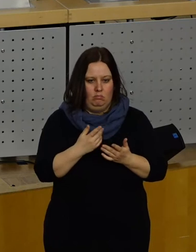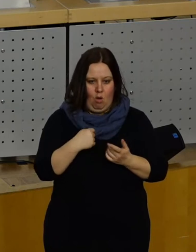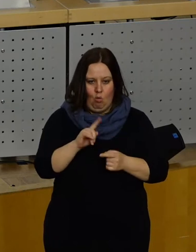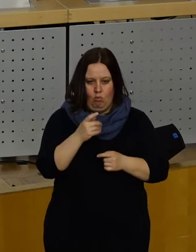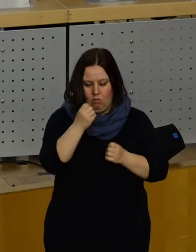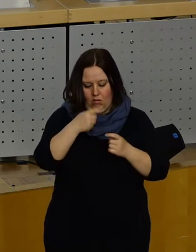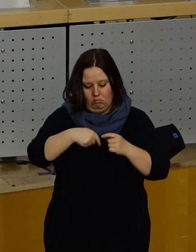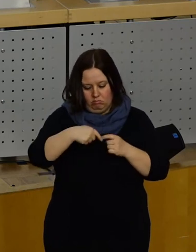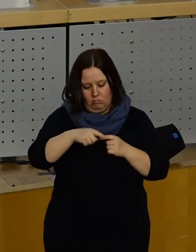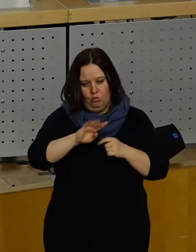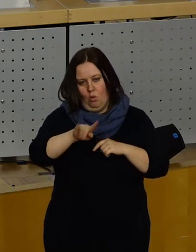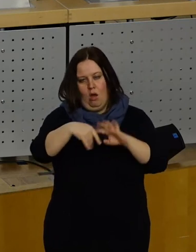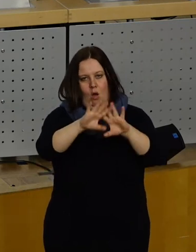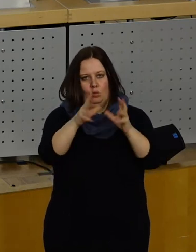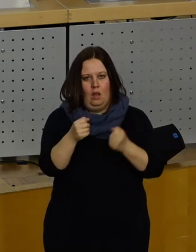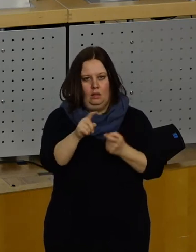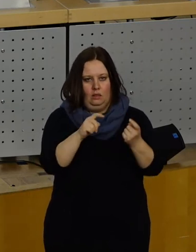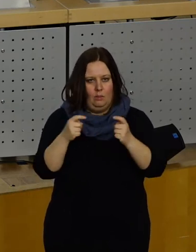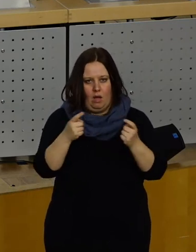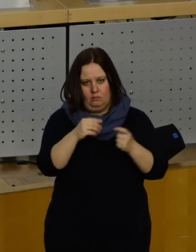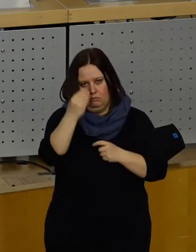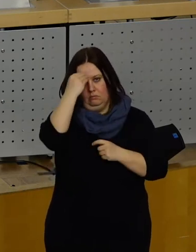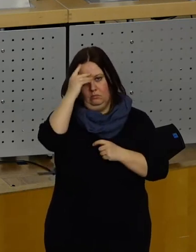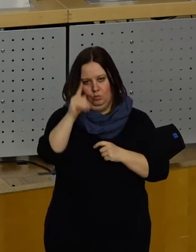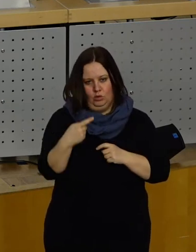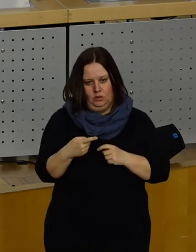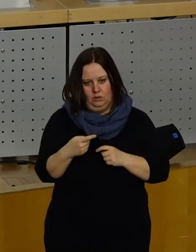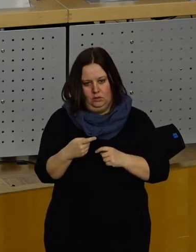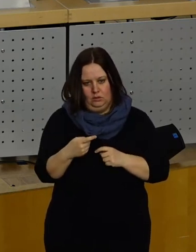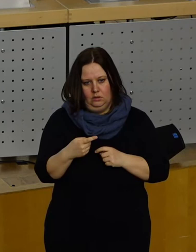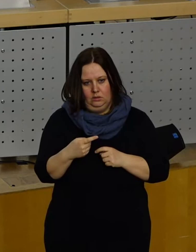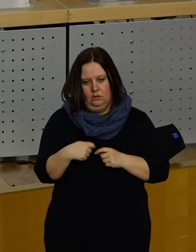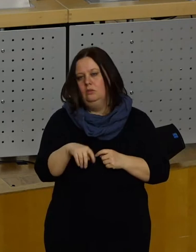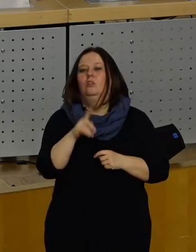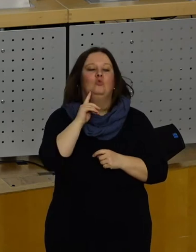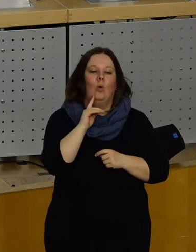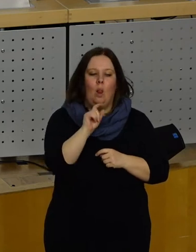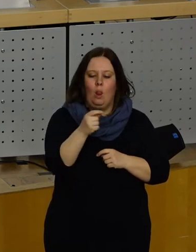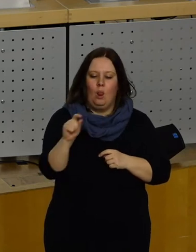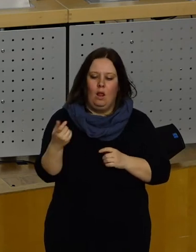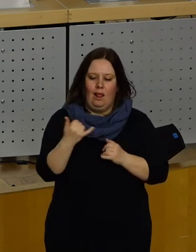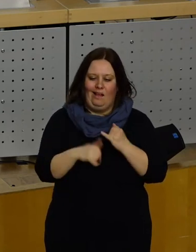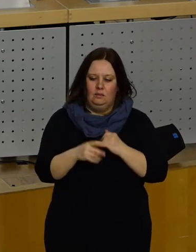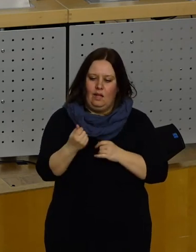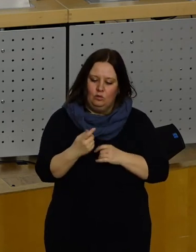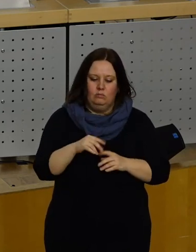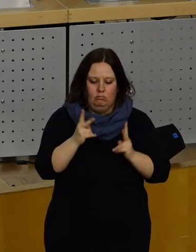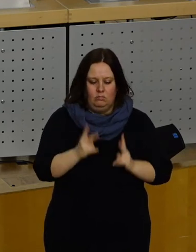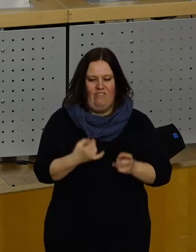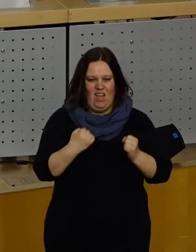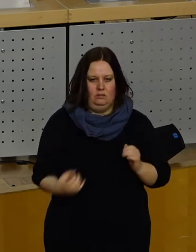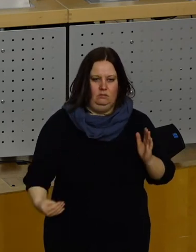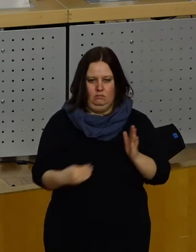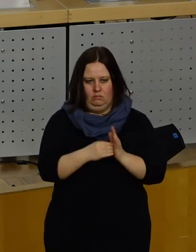natürlich auch in der Haushaltsdebatte daran denken, dass es da eben nicht nur so übrig gebliebenes Geld, sondern dass es richtig